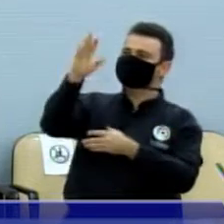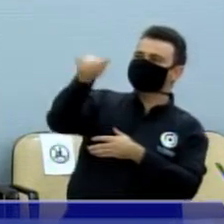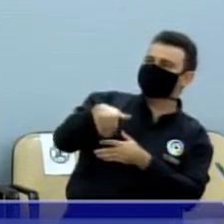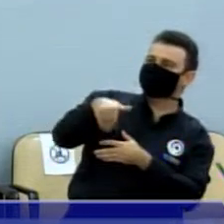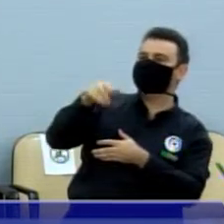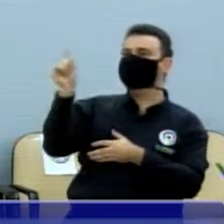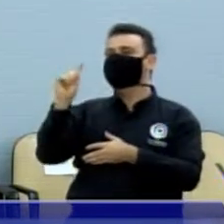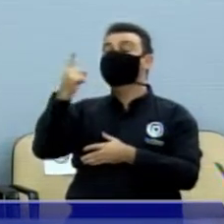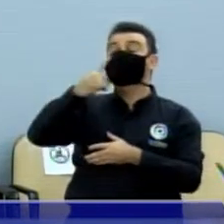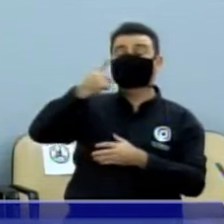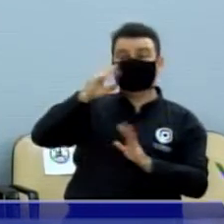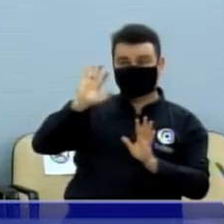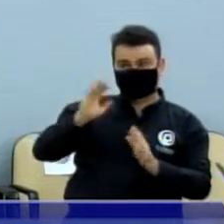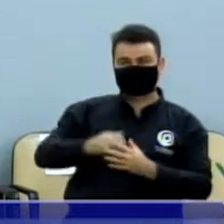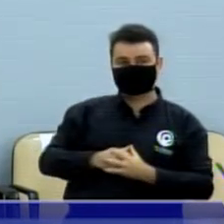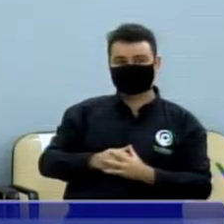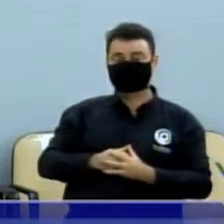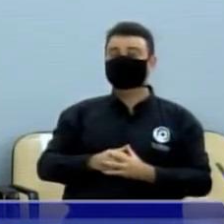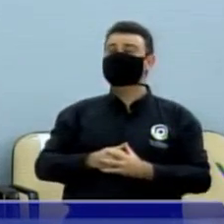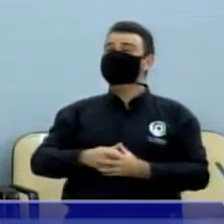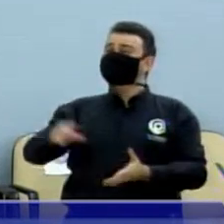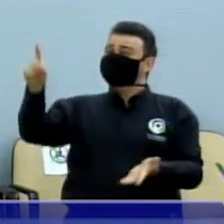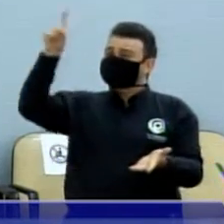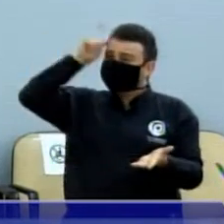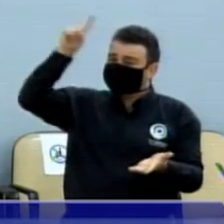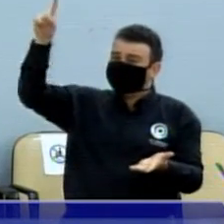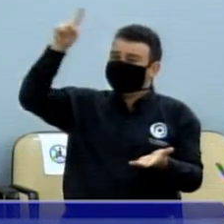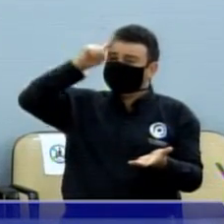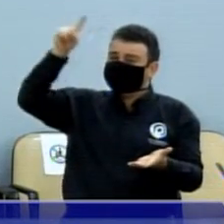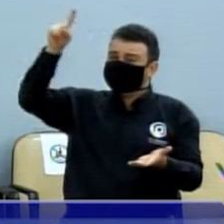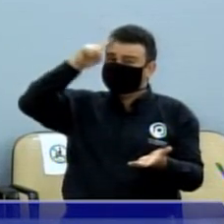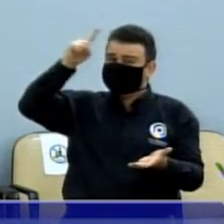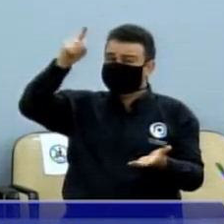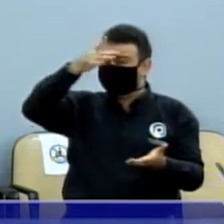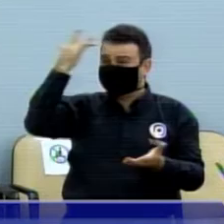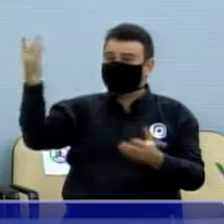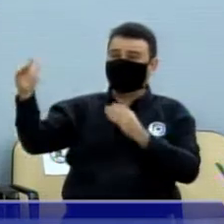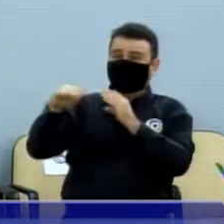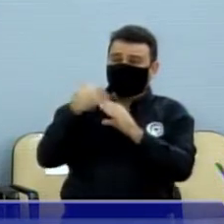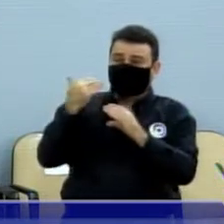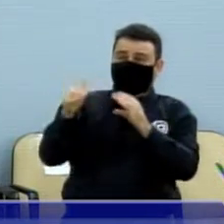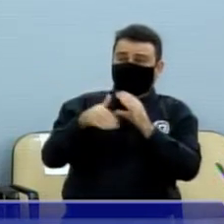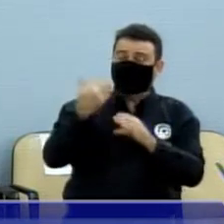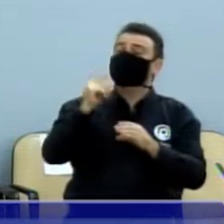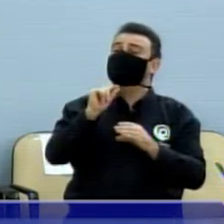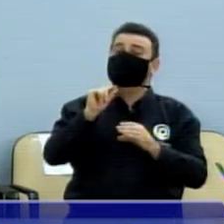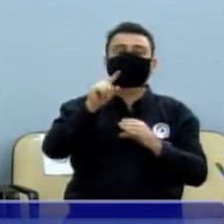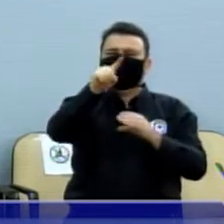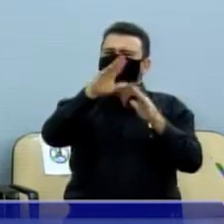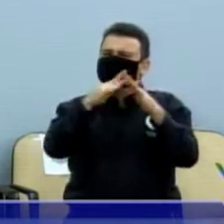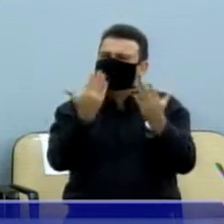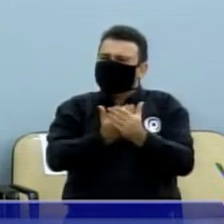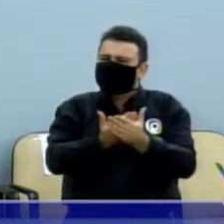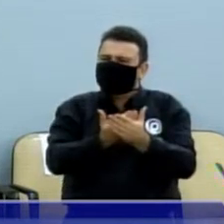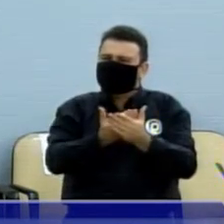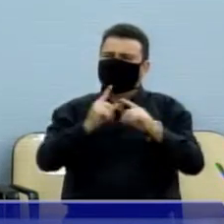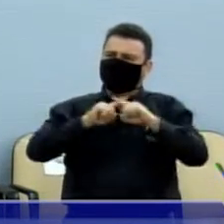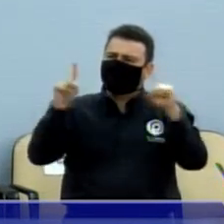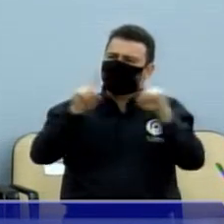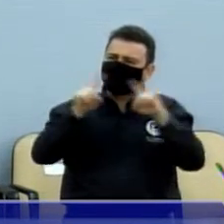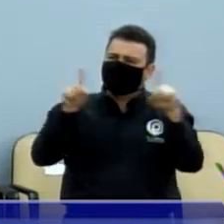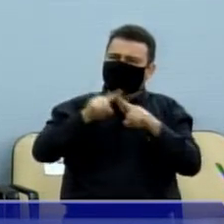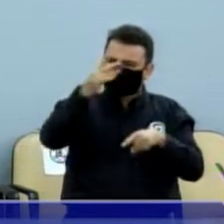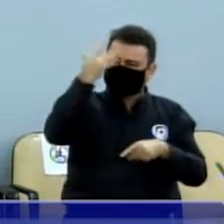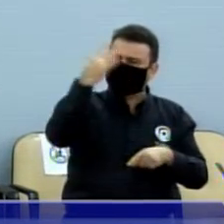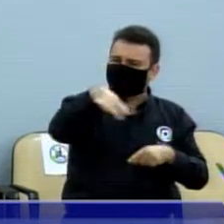informações sobre as escolas, todo dia chega informação. O vereador Peixão, embora seja o vereador da base, mas relatou